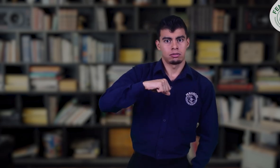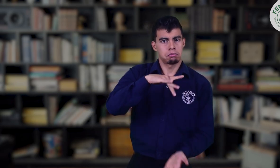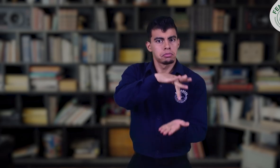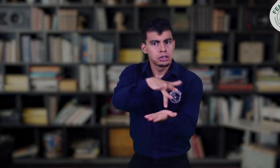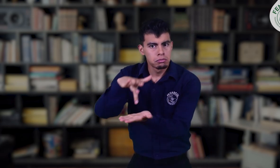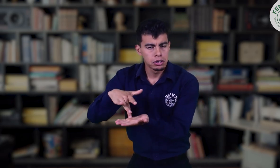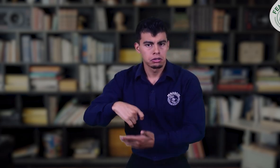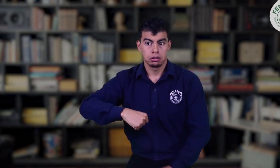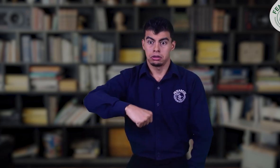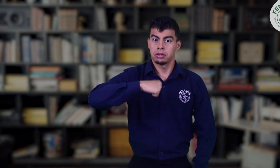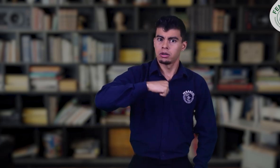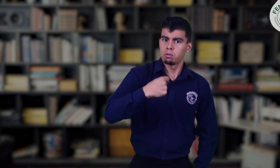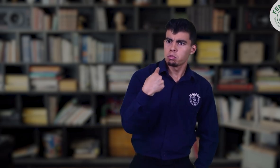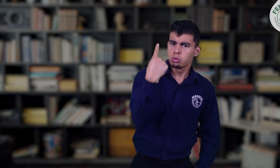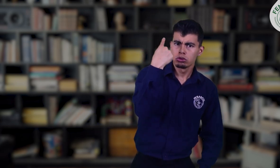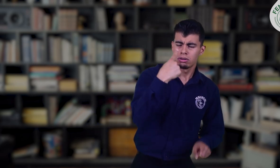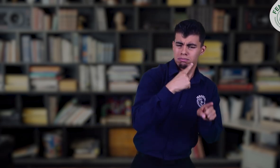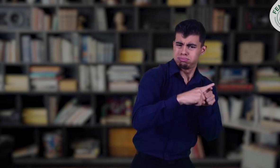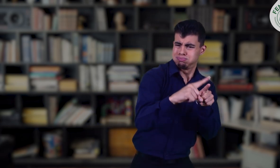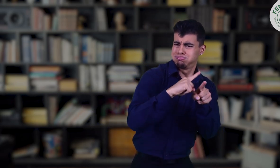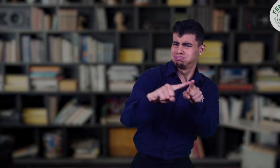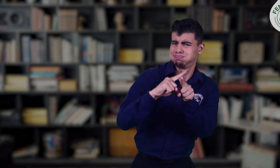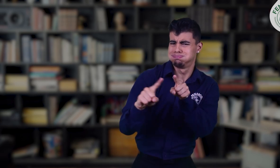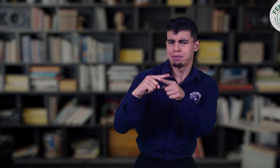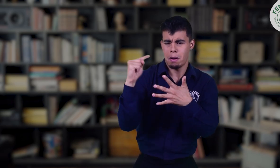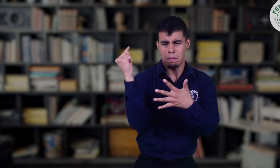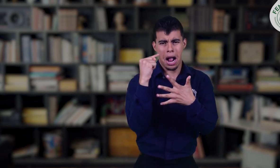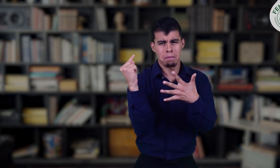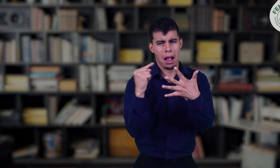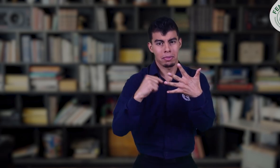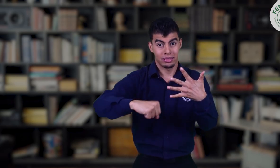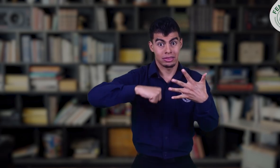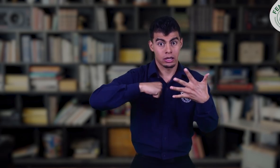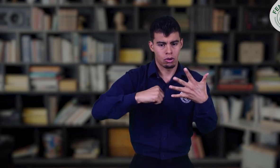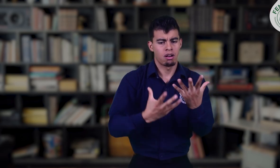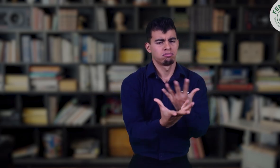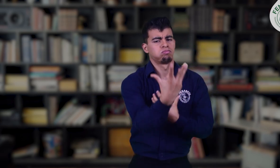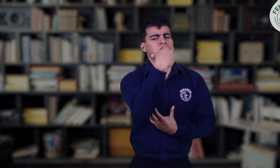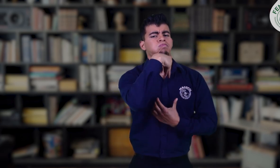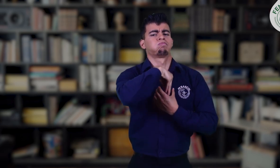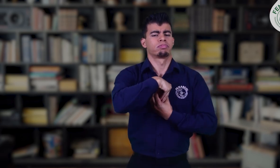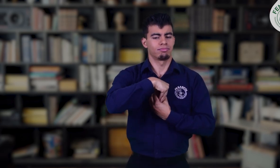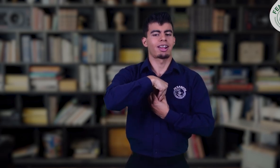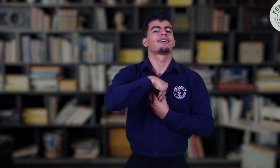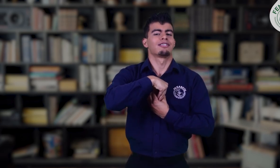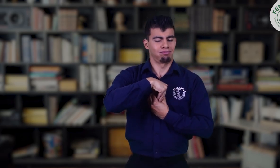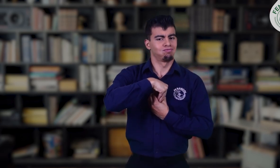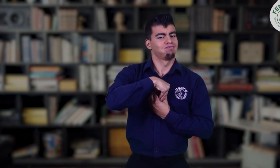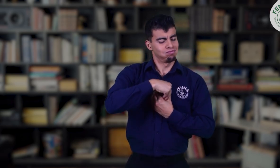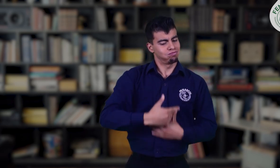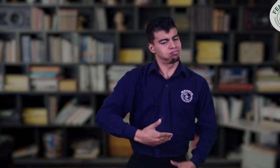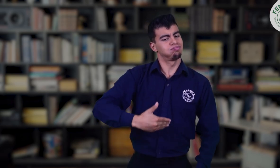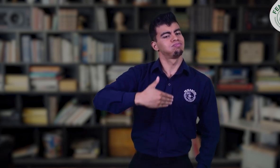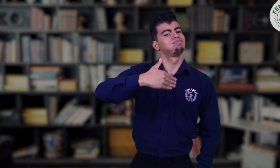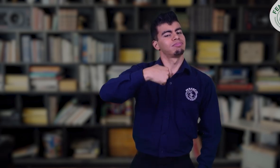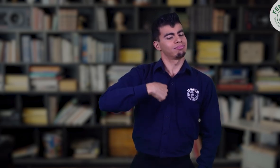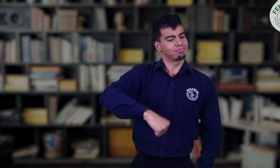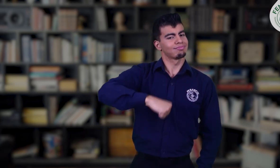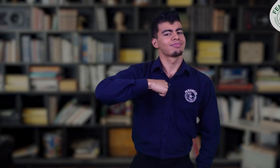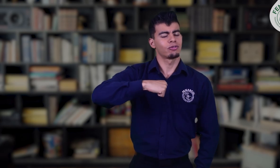derecho a la educación, derecho a la salud, derecho al trabajo, derecho a la participación, derechos políticos y